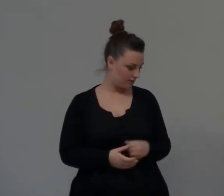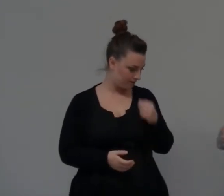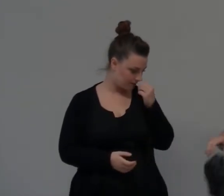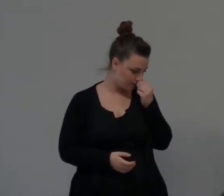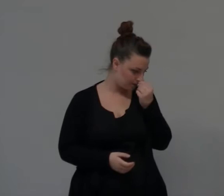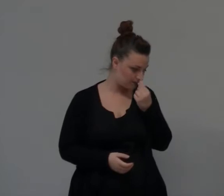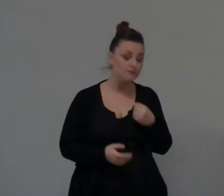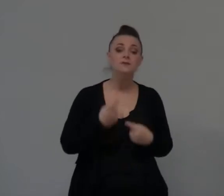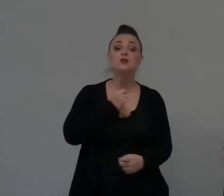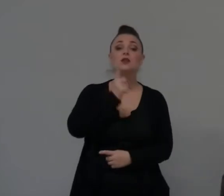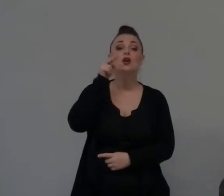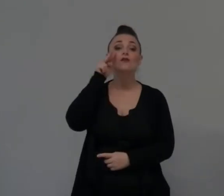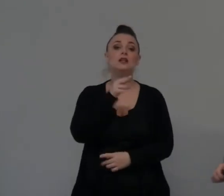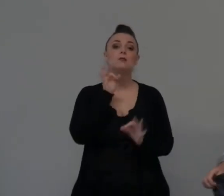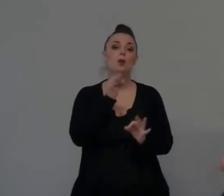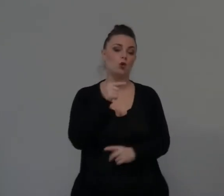Dio la vede così